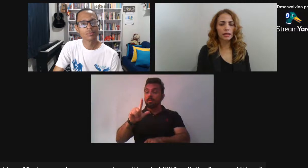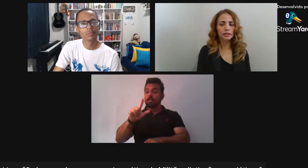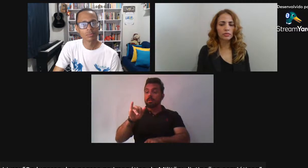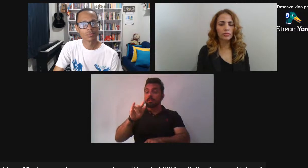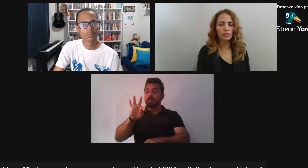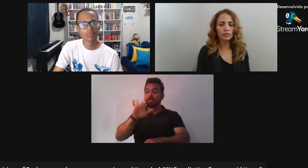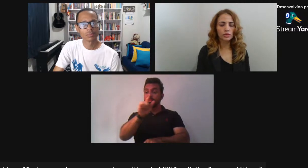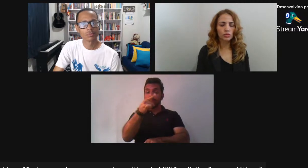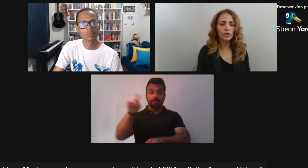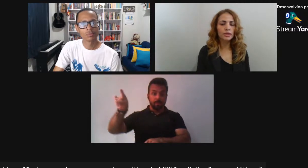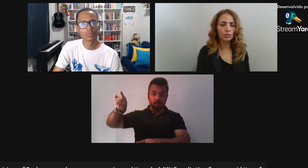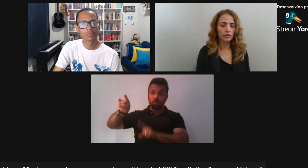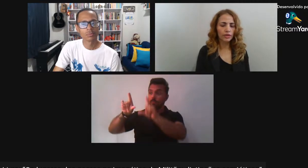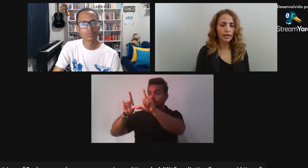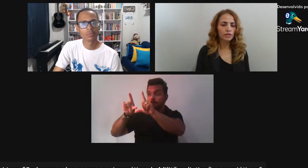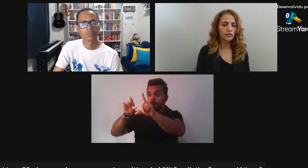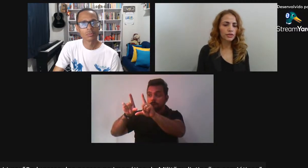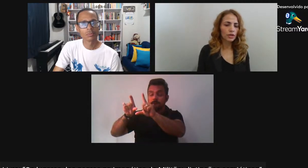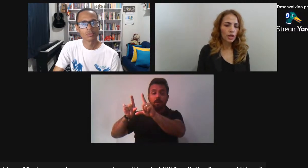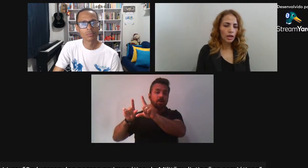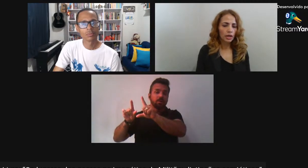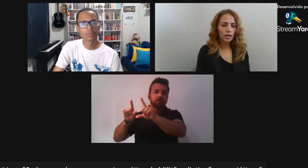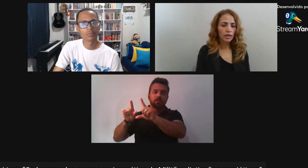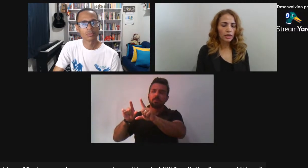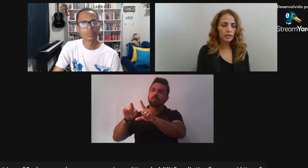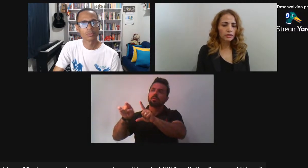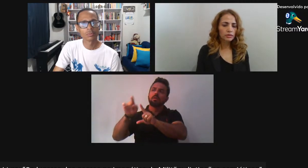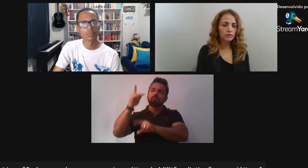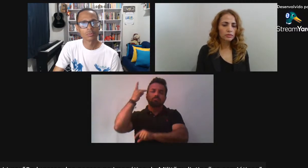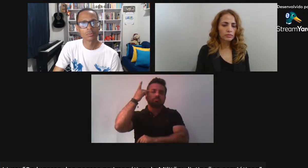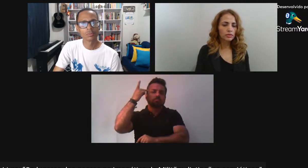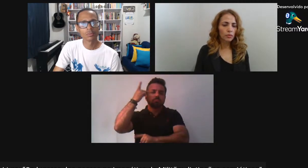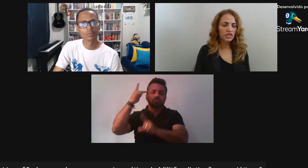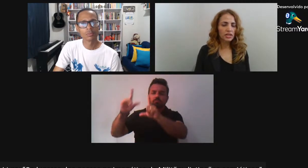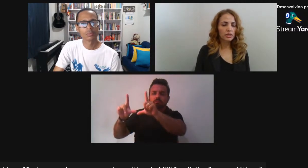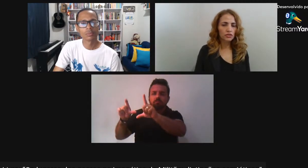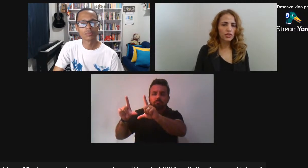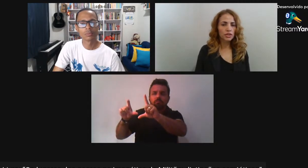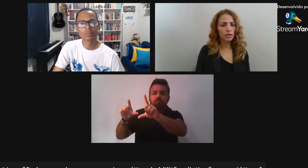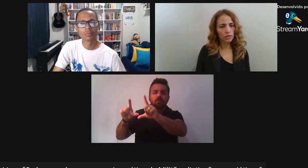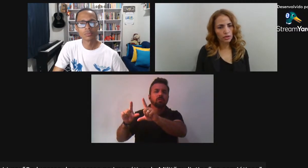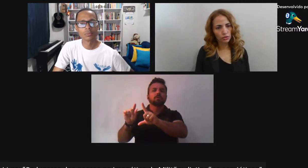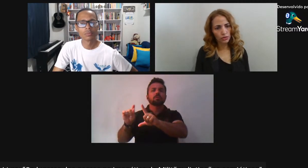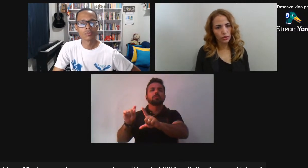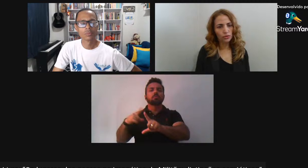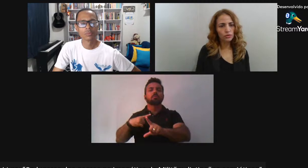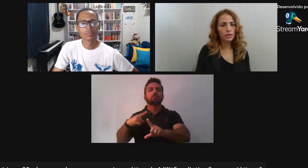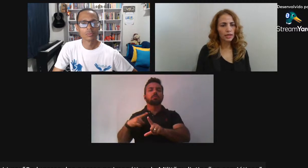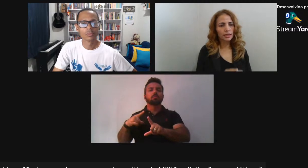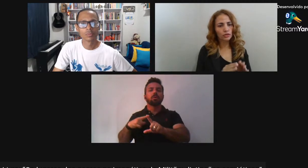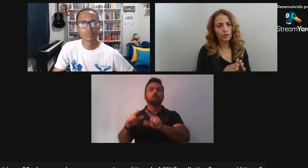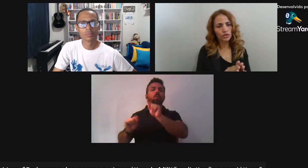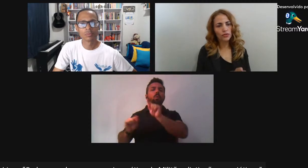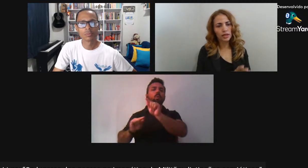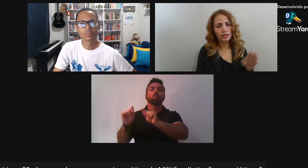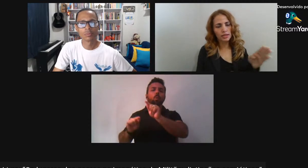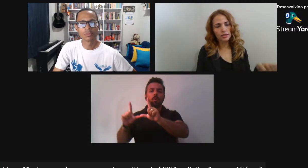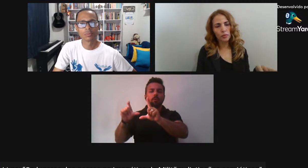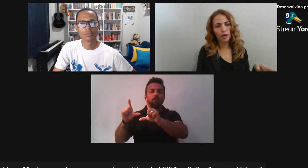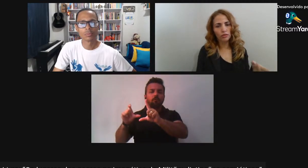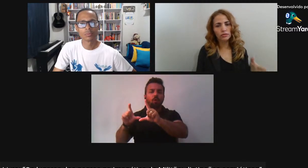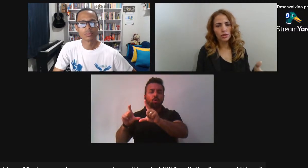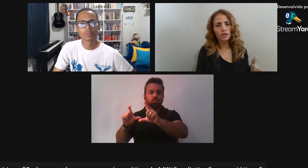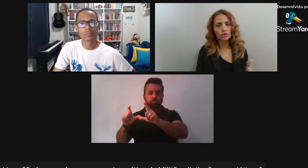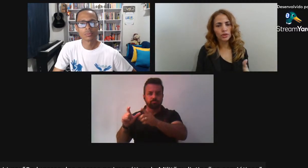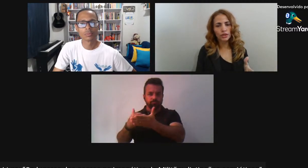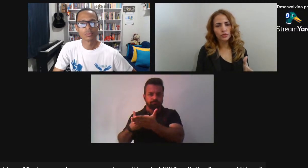são dois álbuns Na verdade Ele fez Com uma distância de 20 anos Entre um e outro E retratou as diferenças Da